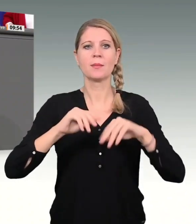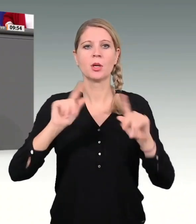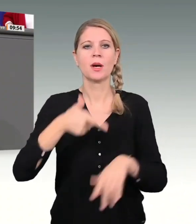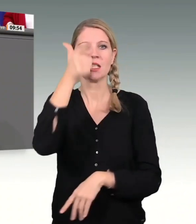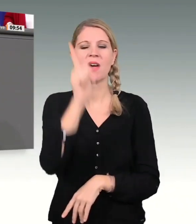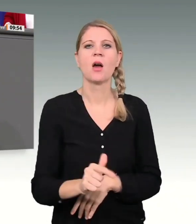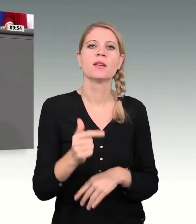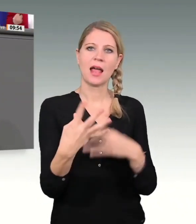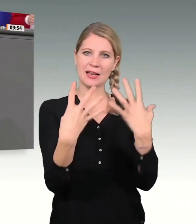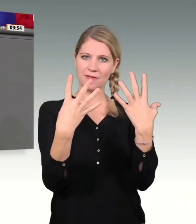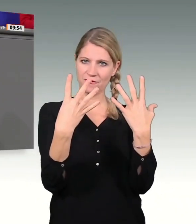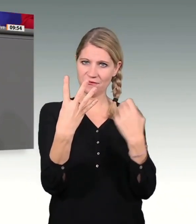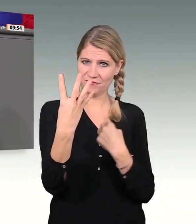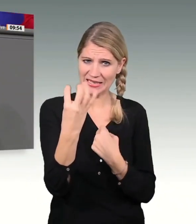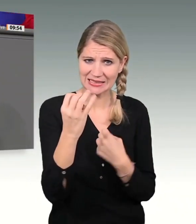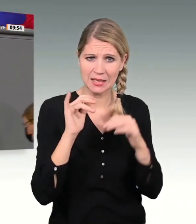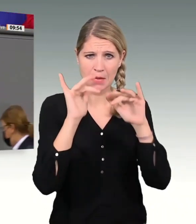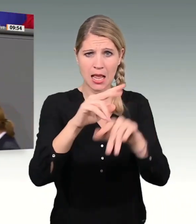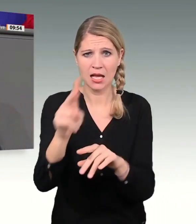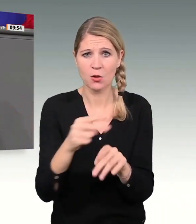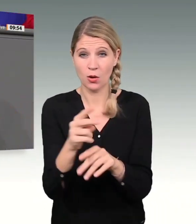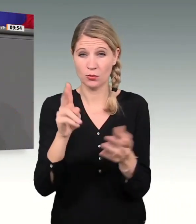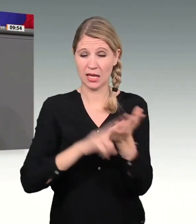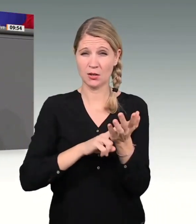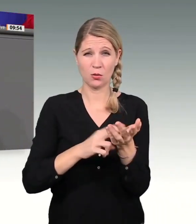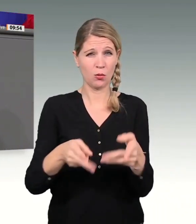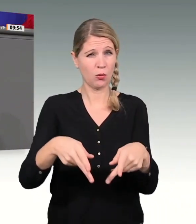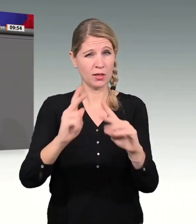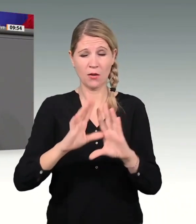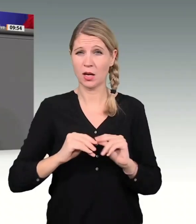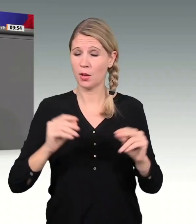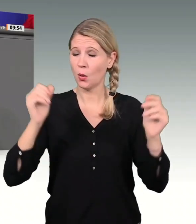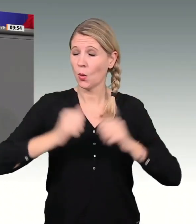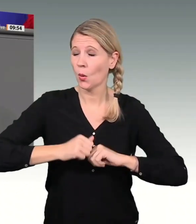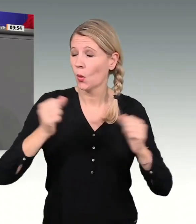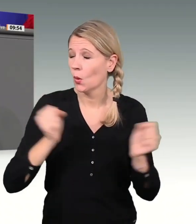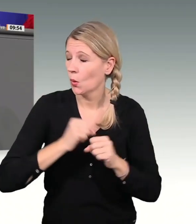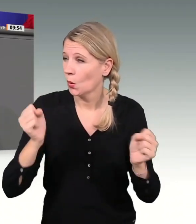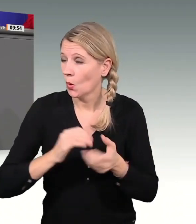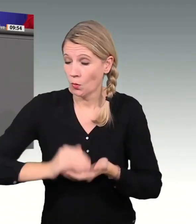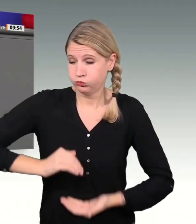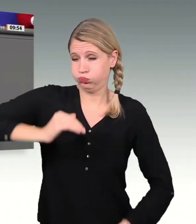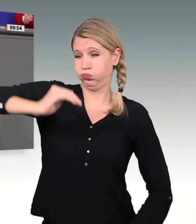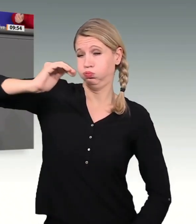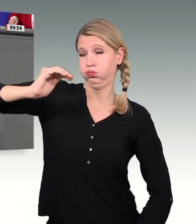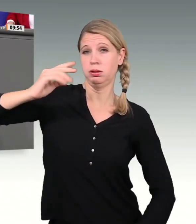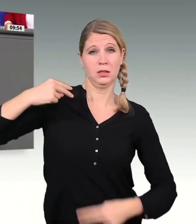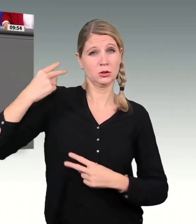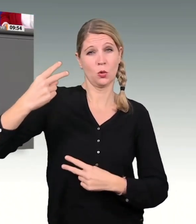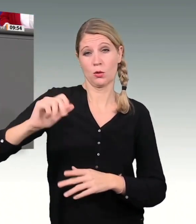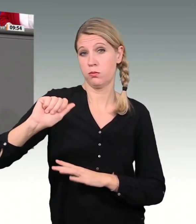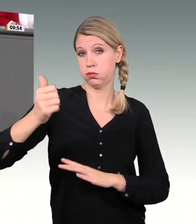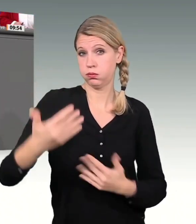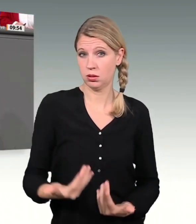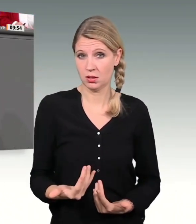Natürlich eine Netto-Kreditaufnahme von historischem Ausmaß. Bisher wurden in diesem Jahr allerdings davon 180